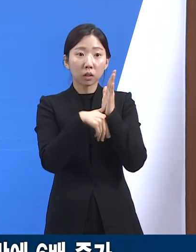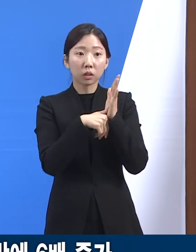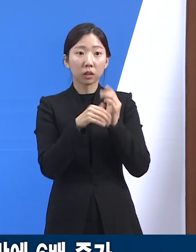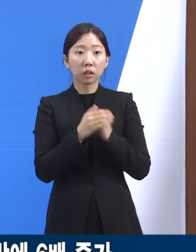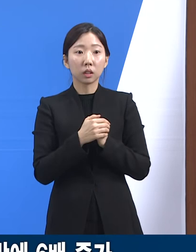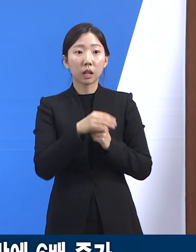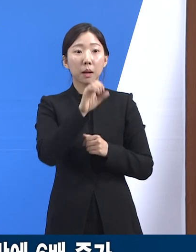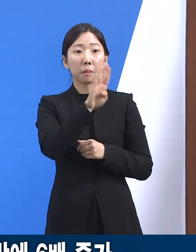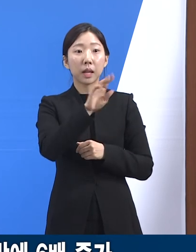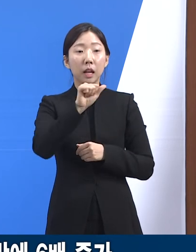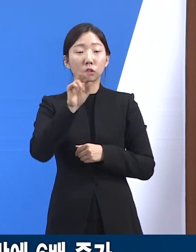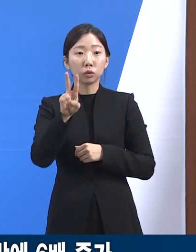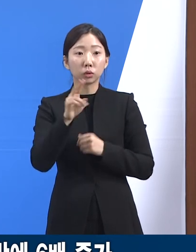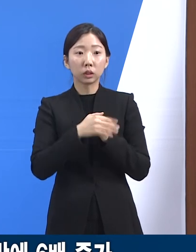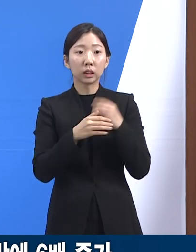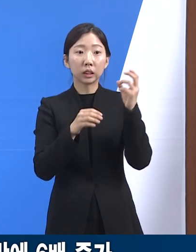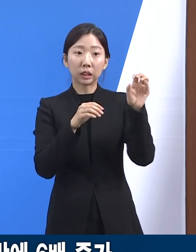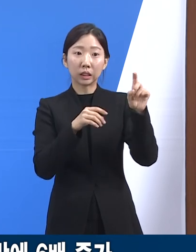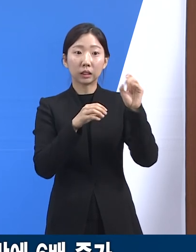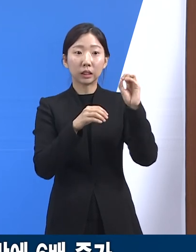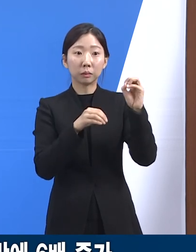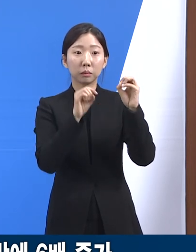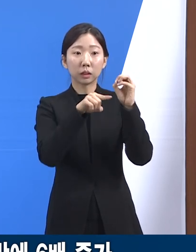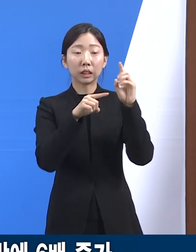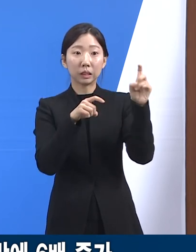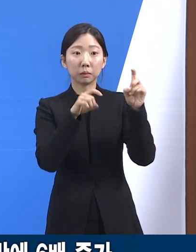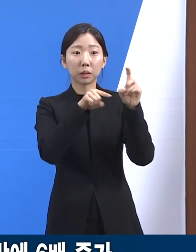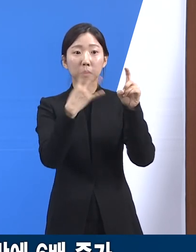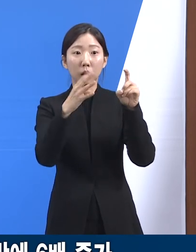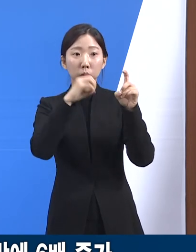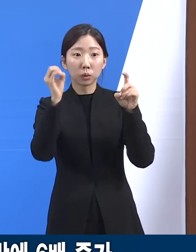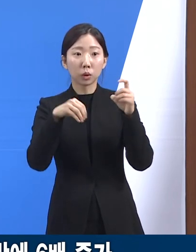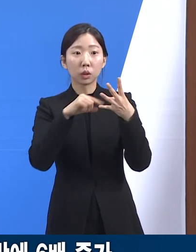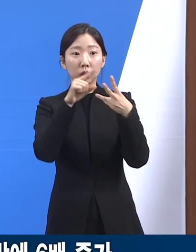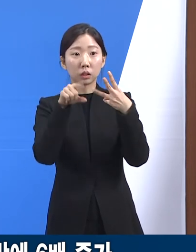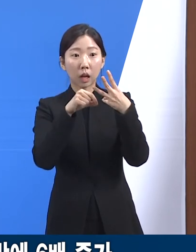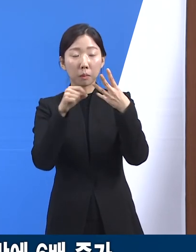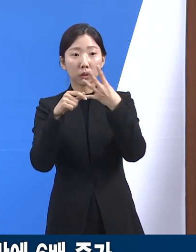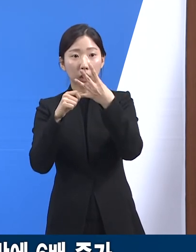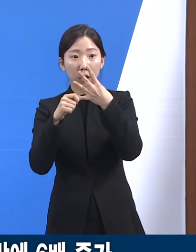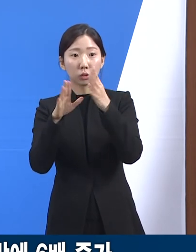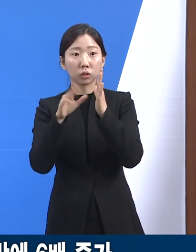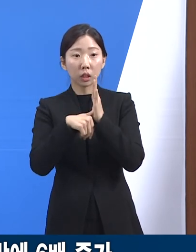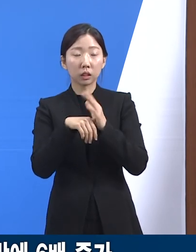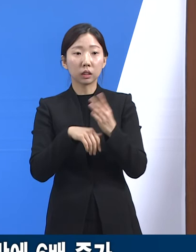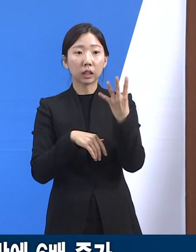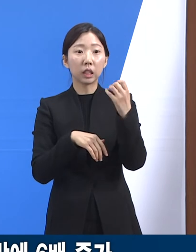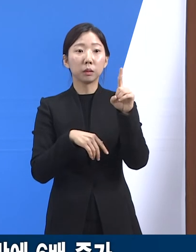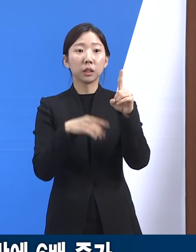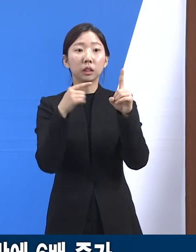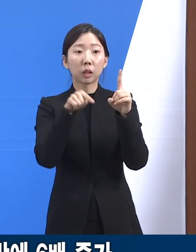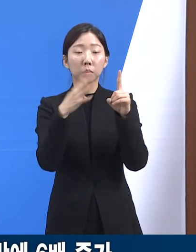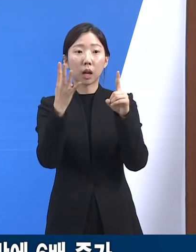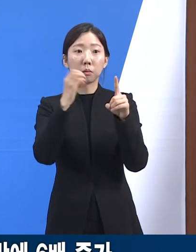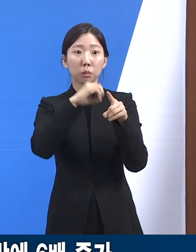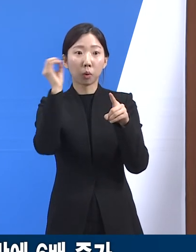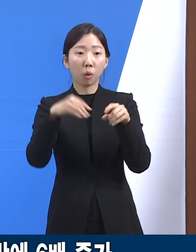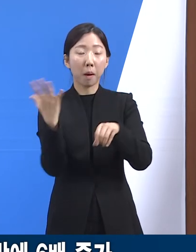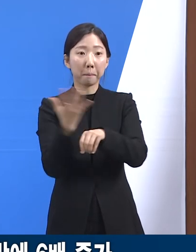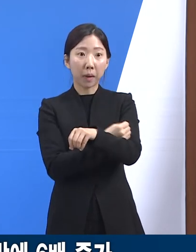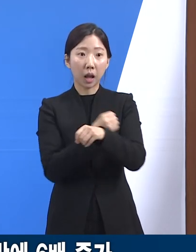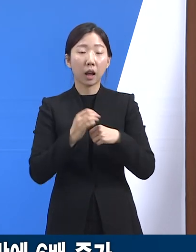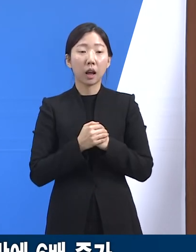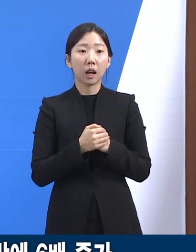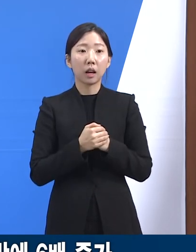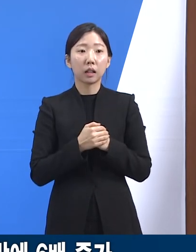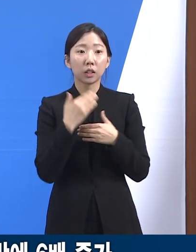BA2형의 검출률은 10.3%였으나 3주 만인 3월 3주차에는 41.4%로 급증했습니다. 특히